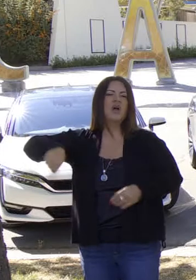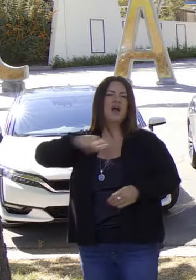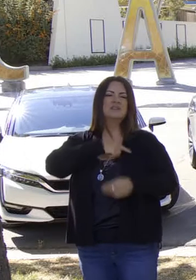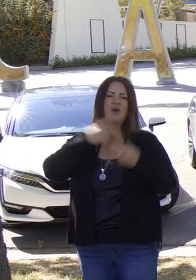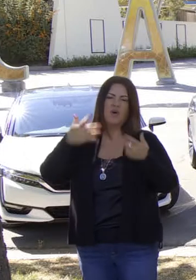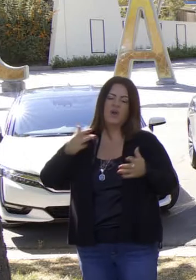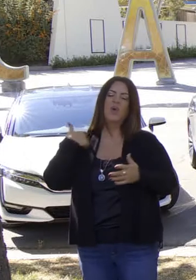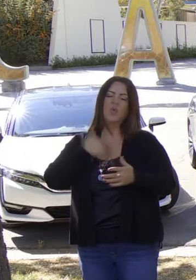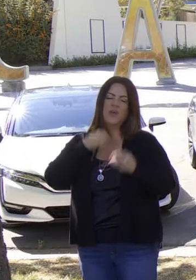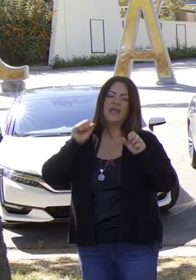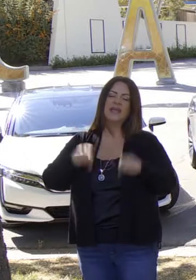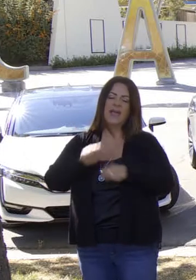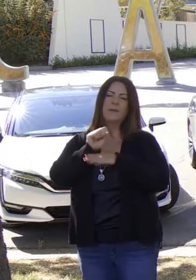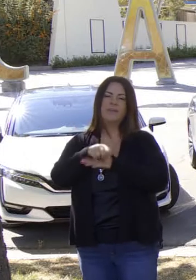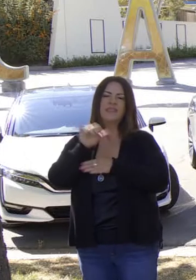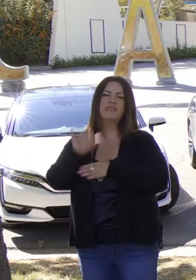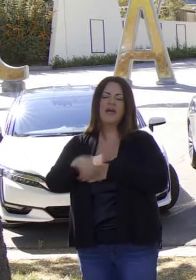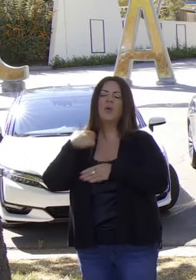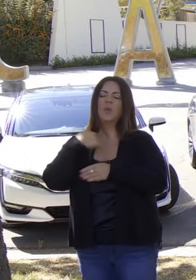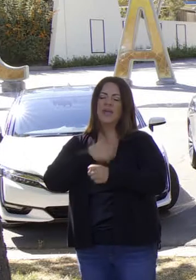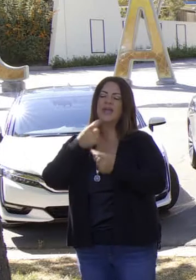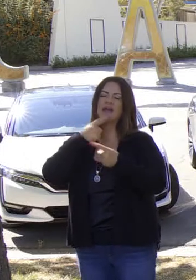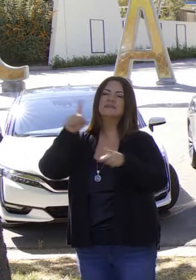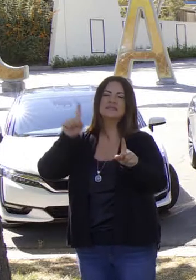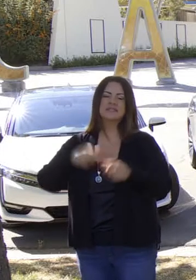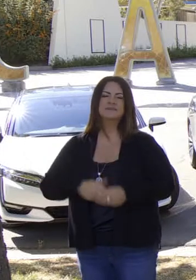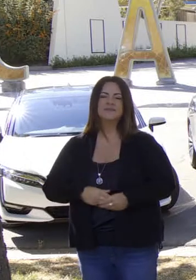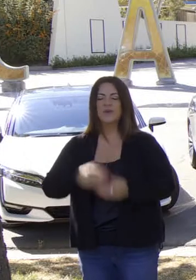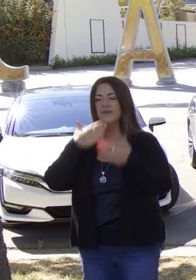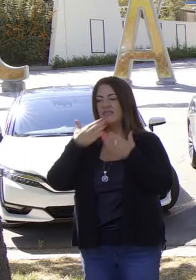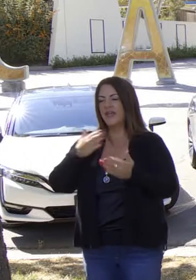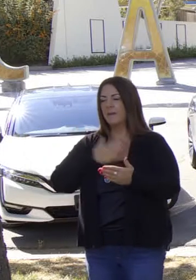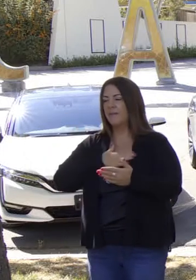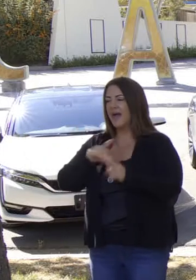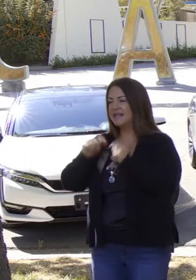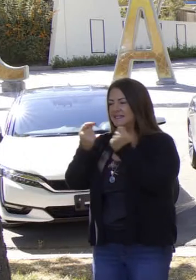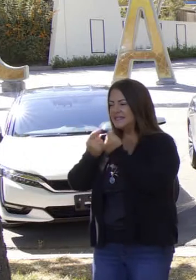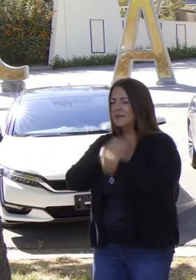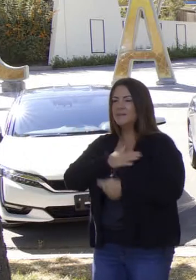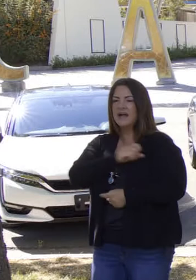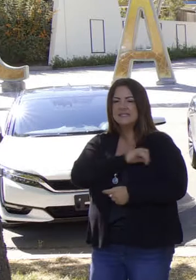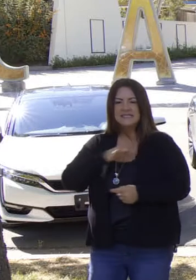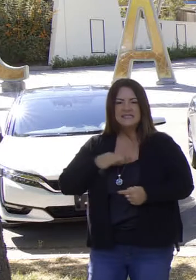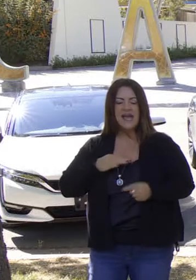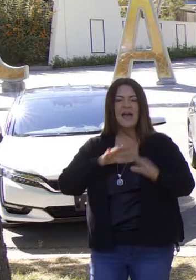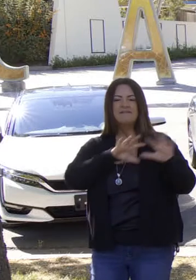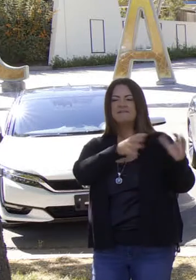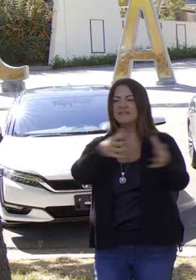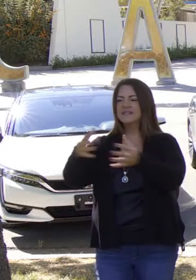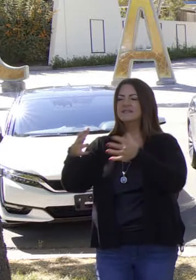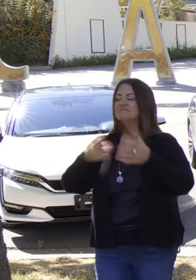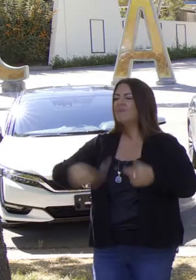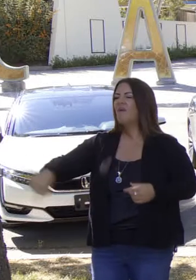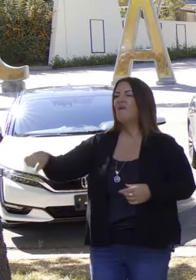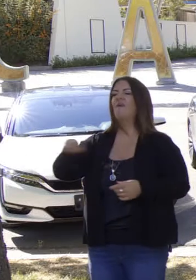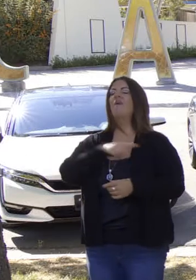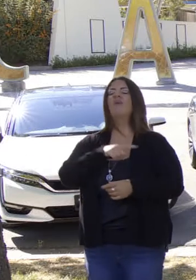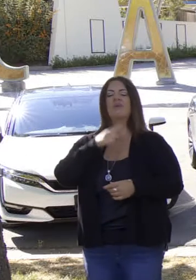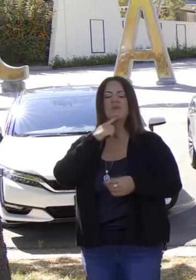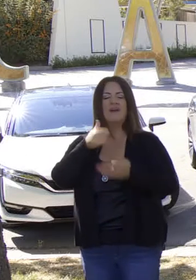puede lograr. Así que gracias a ellos y a todo mi equipo ejecutivo, Ana Leary, mi